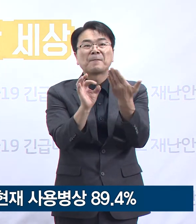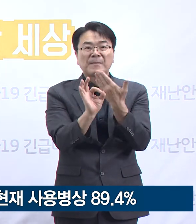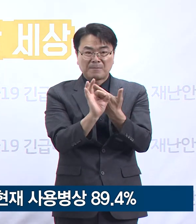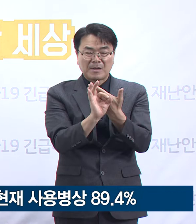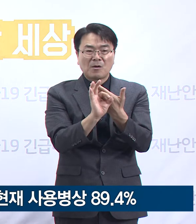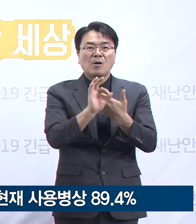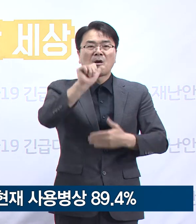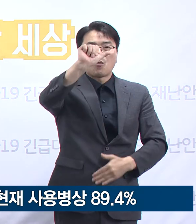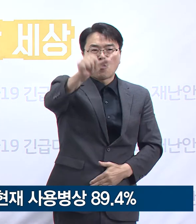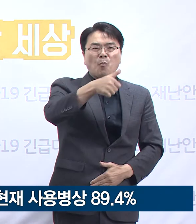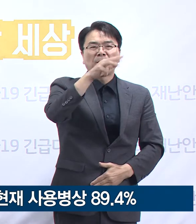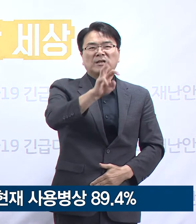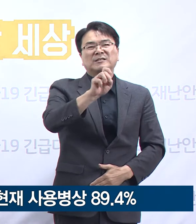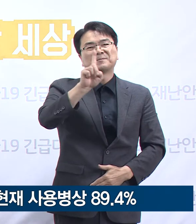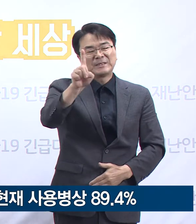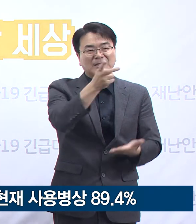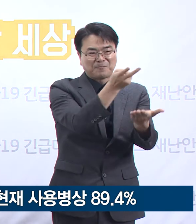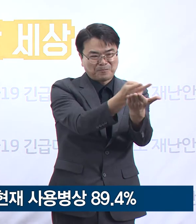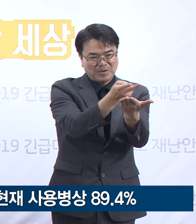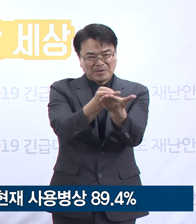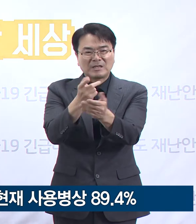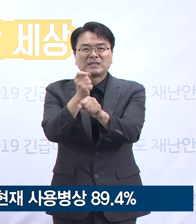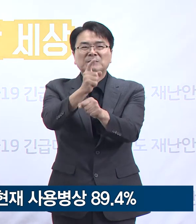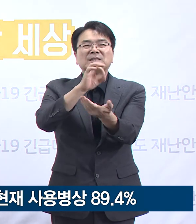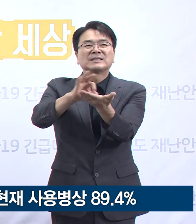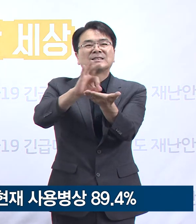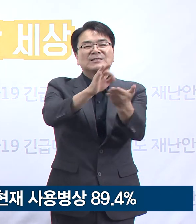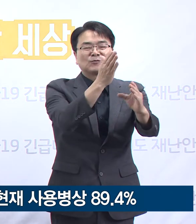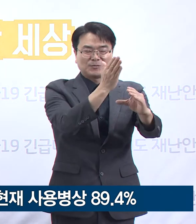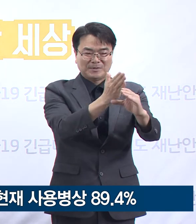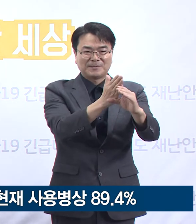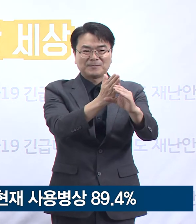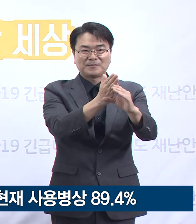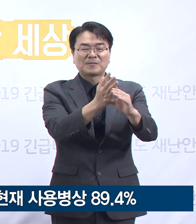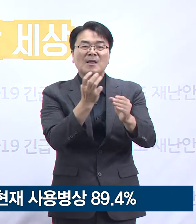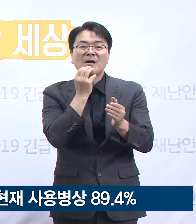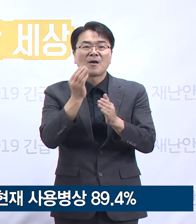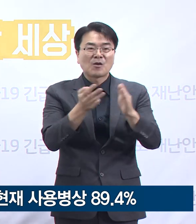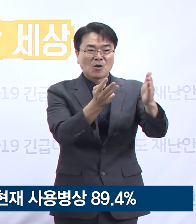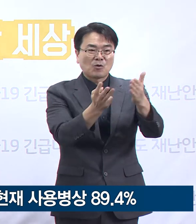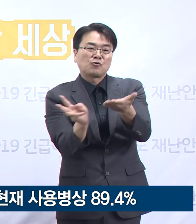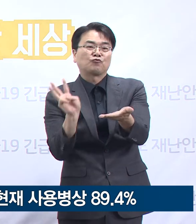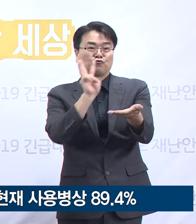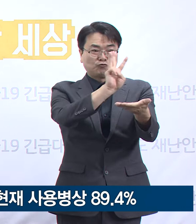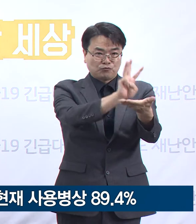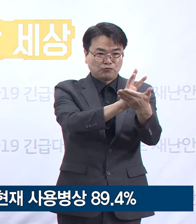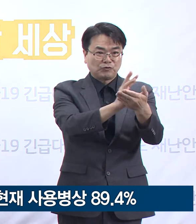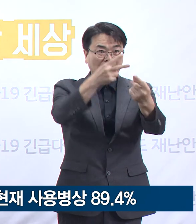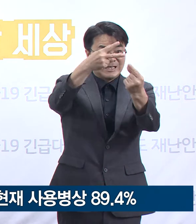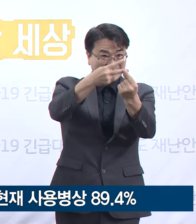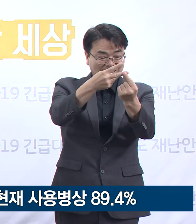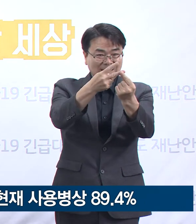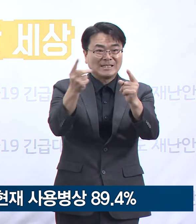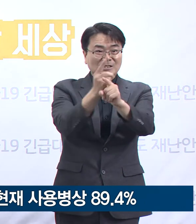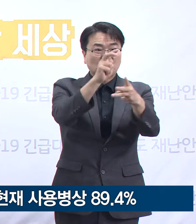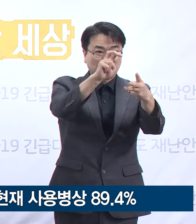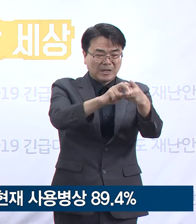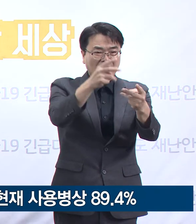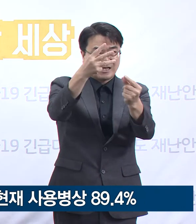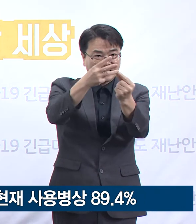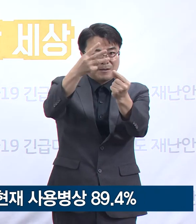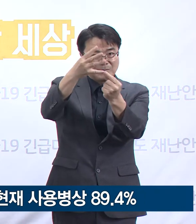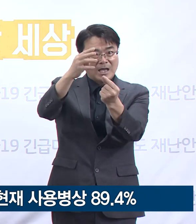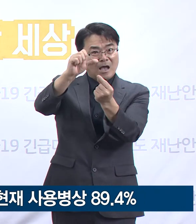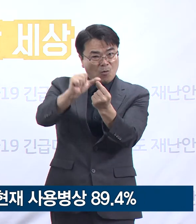%인 531병상입니다. 경기 수도권 2생활치료센터와 제3, 제4,